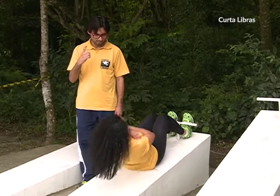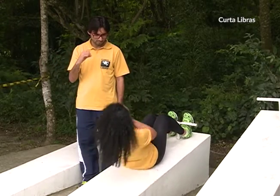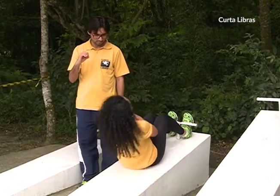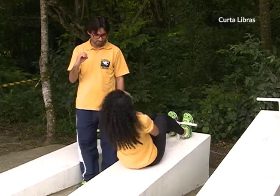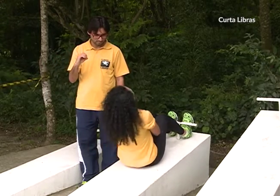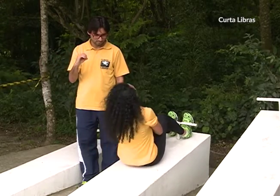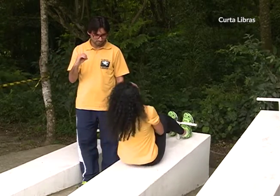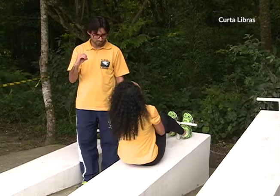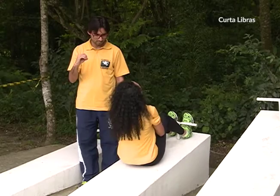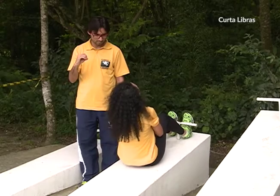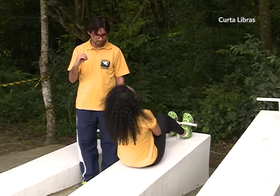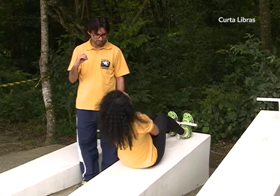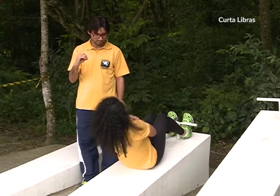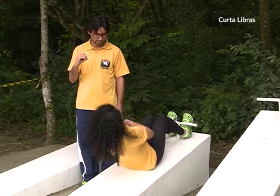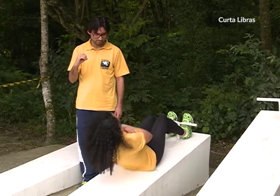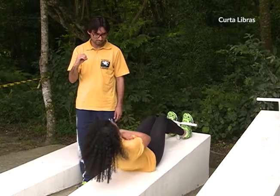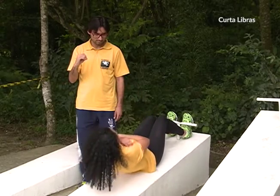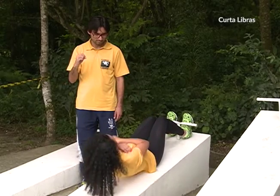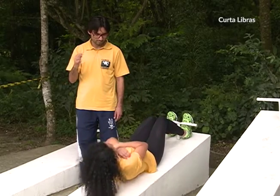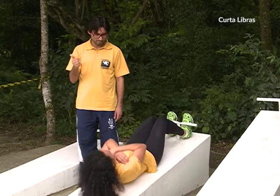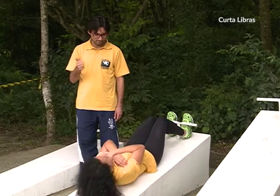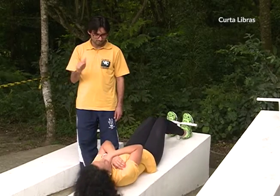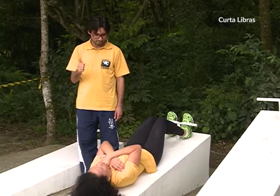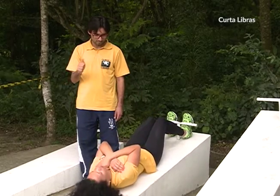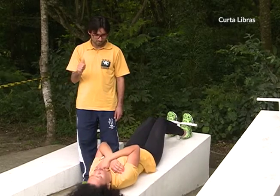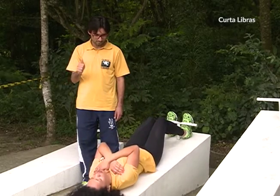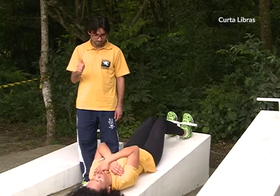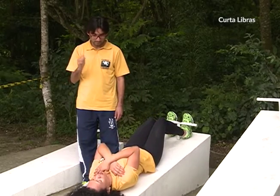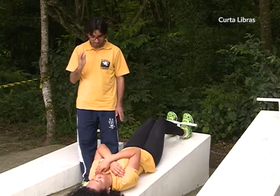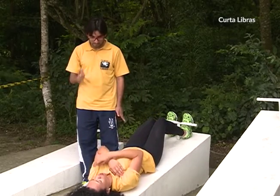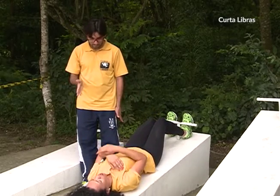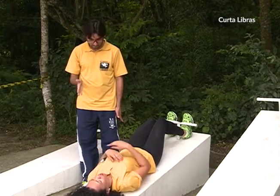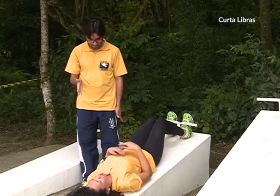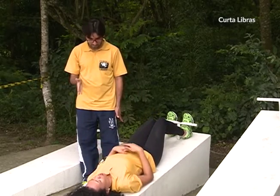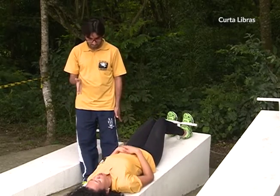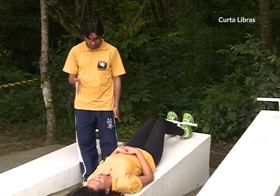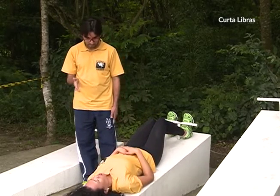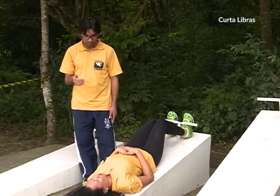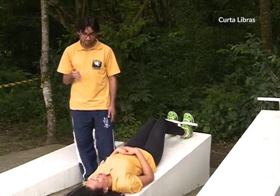10, 11.